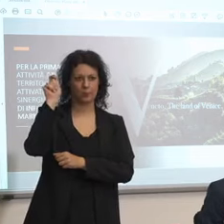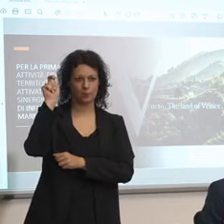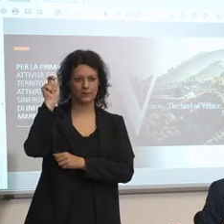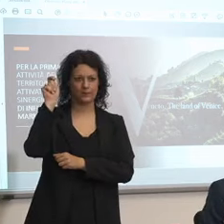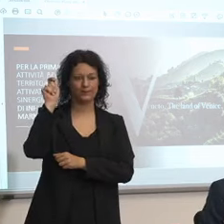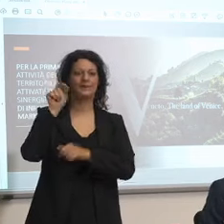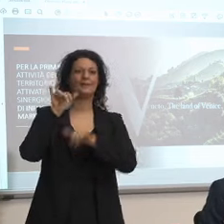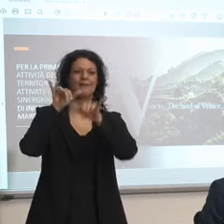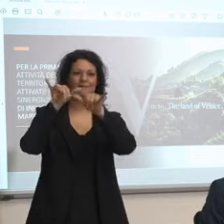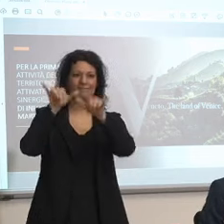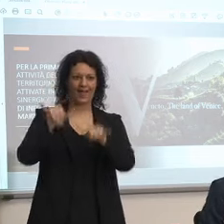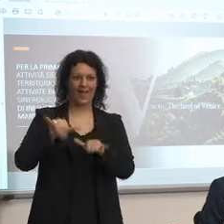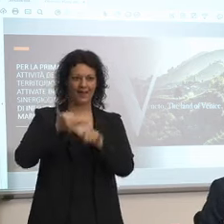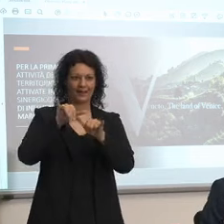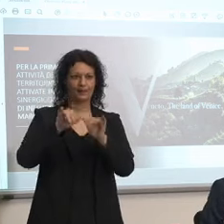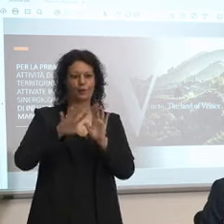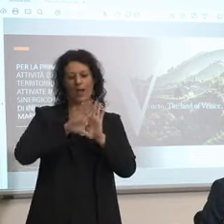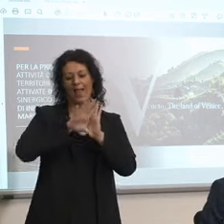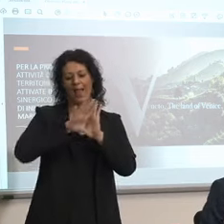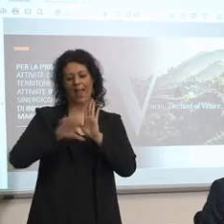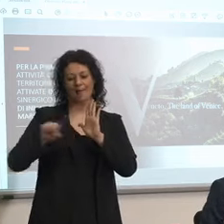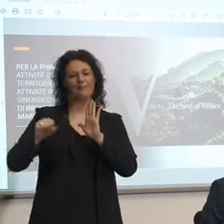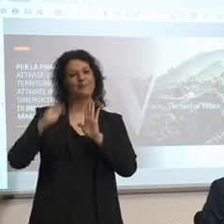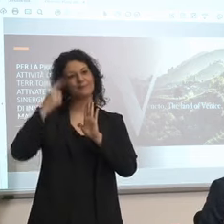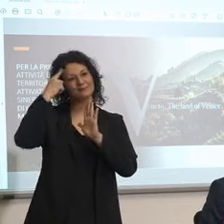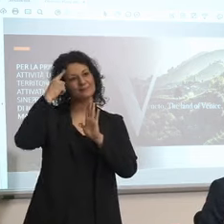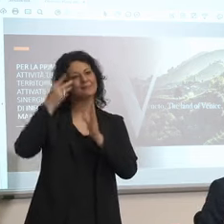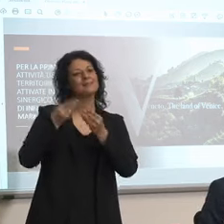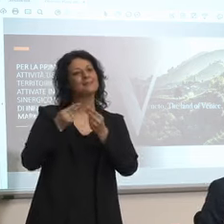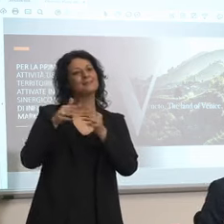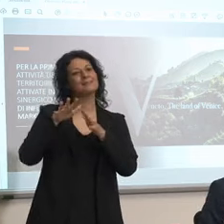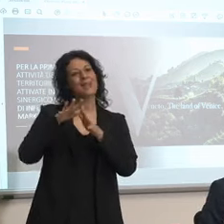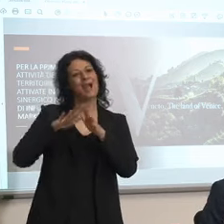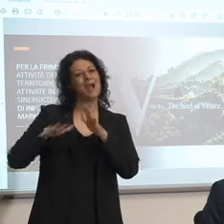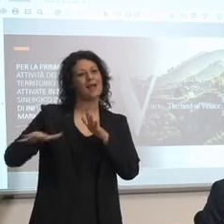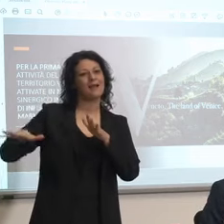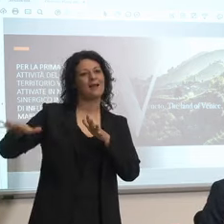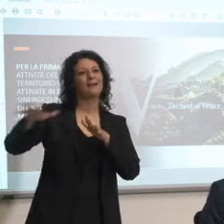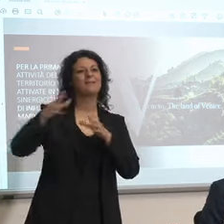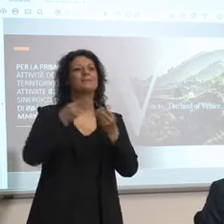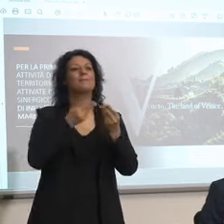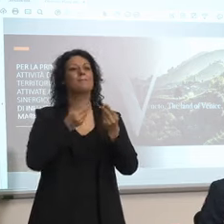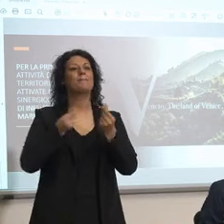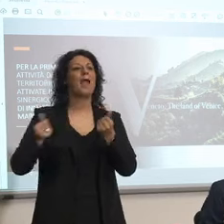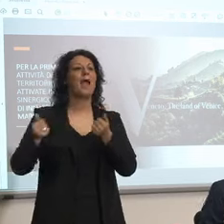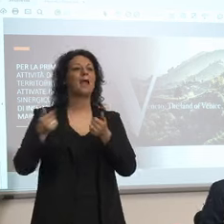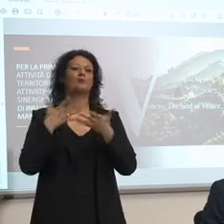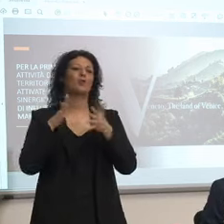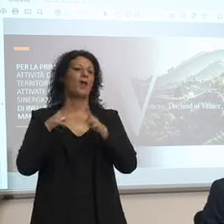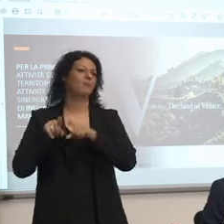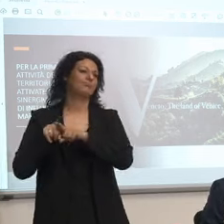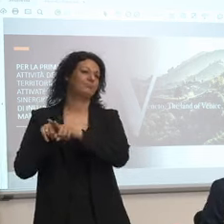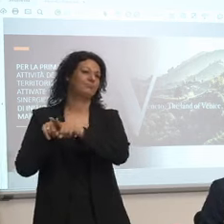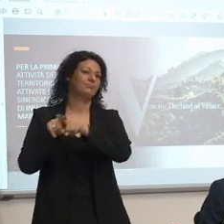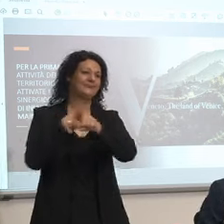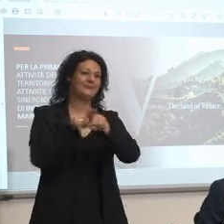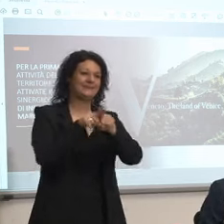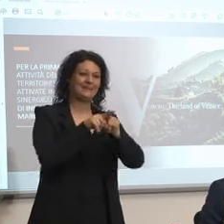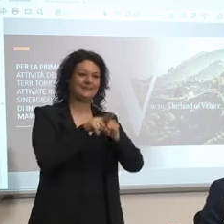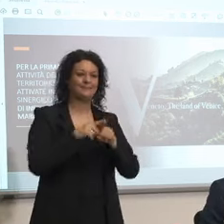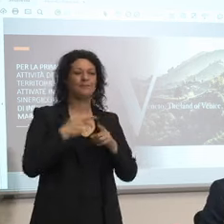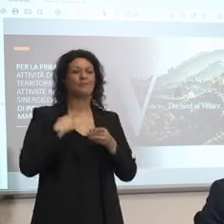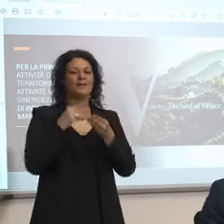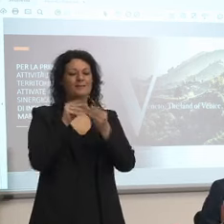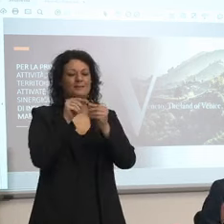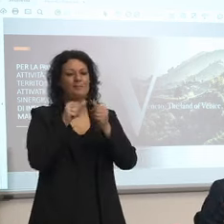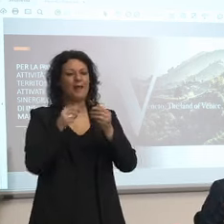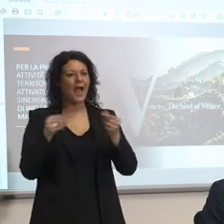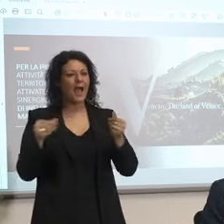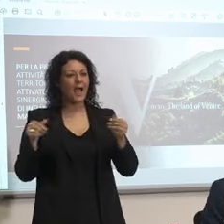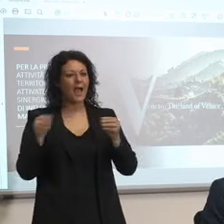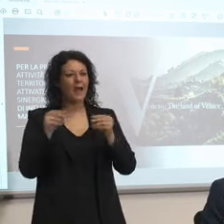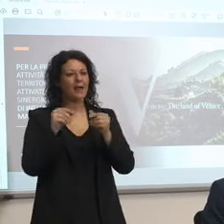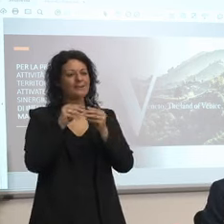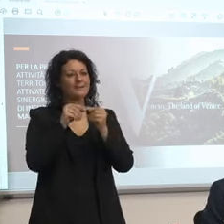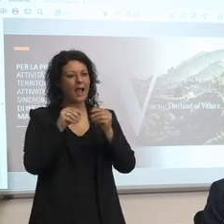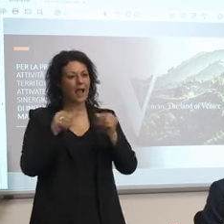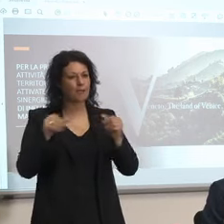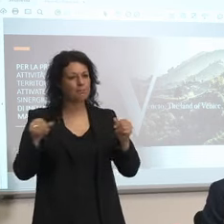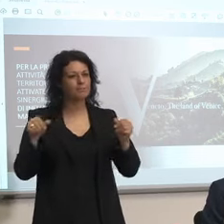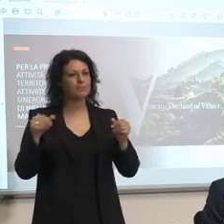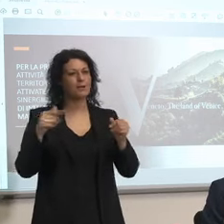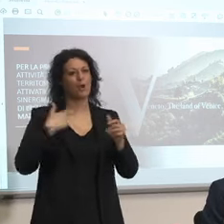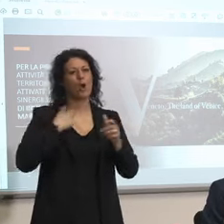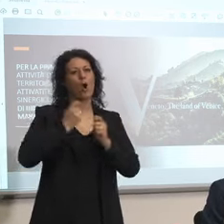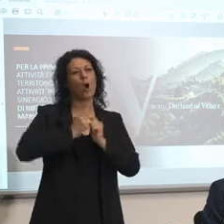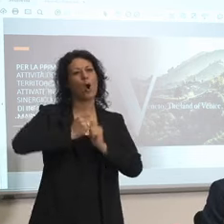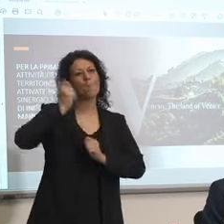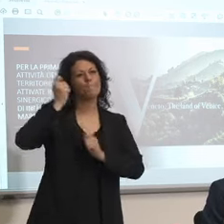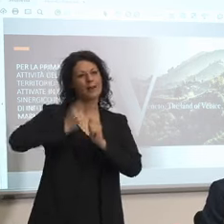ed Emilia Romagna che è similare cioè stiamo parlando di sabbia dorata ombrelloni quindi c'è una tipologia abbastanza